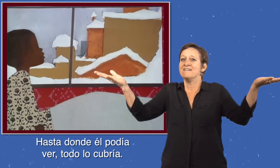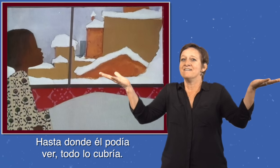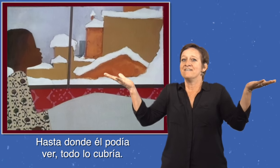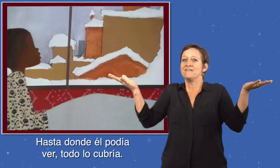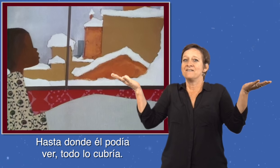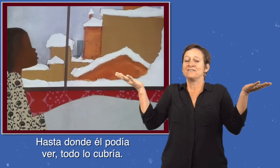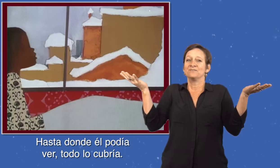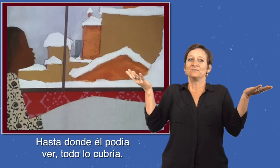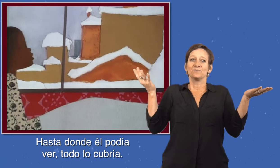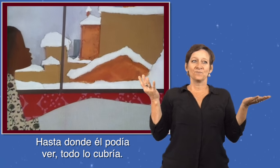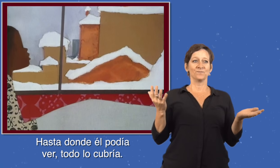cubría.